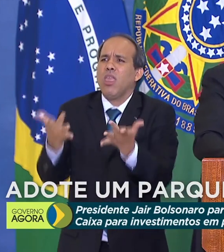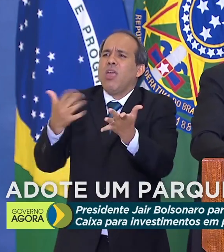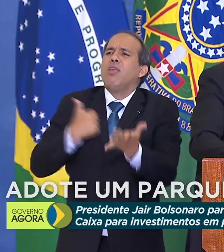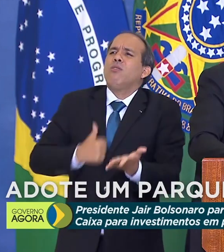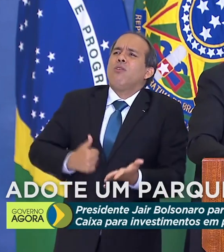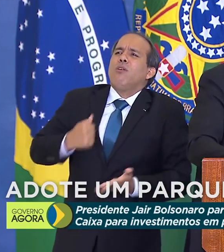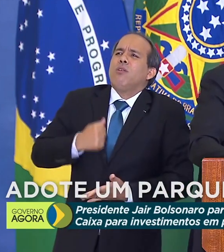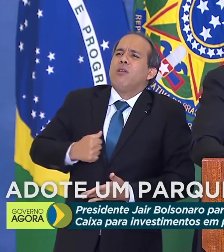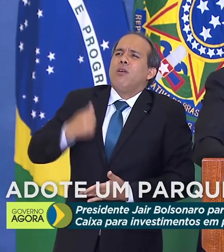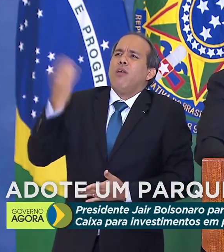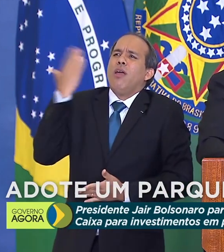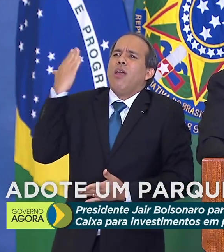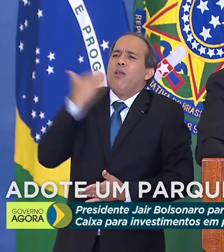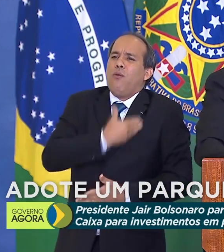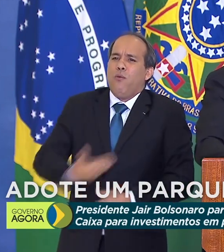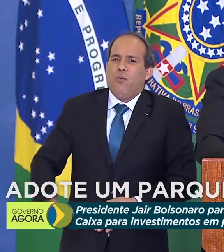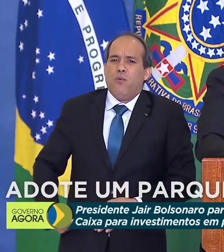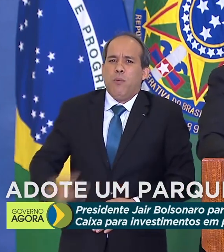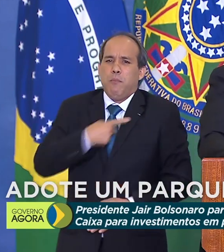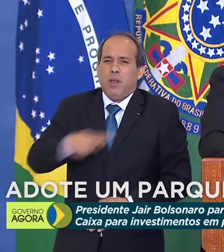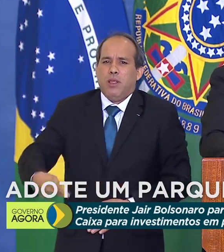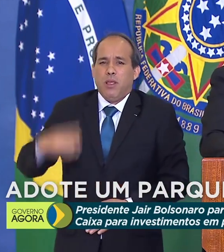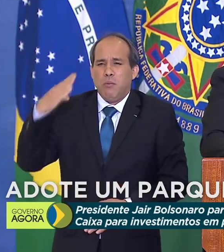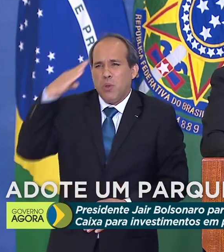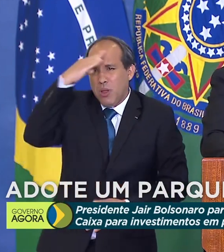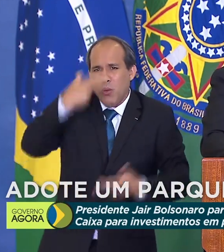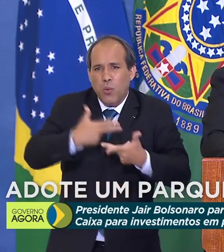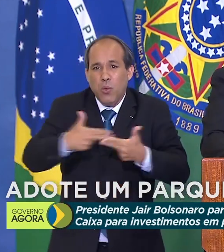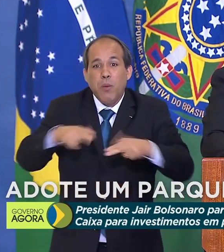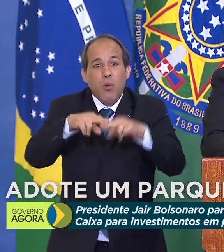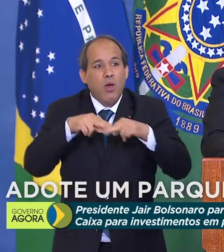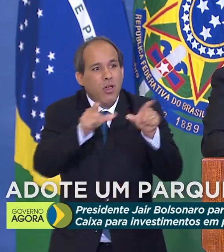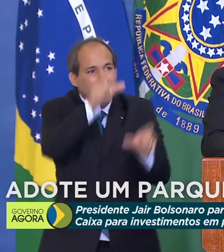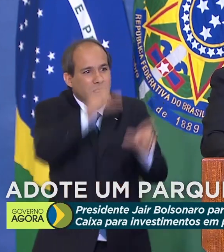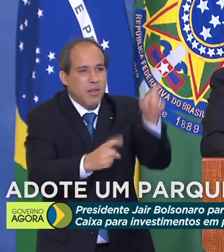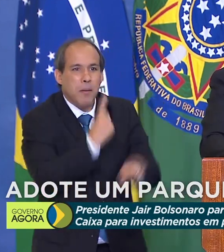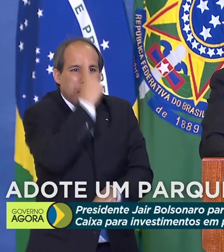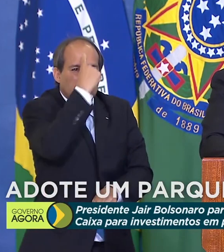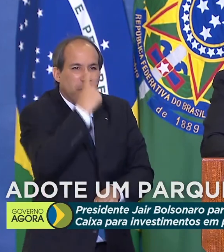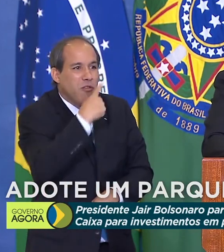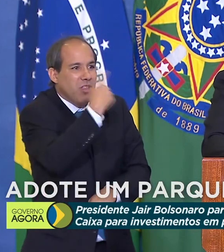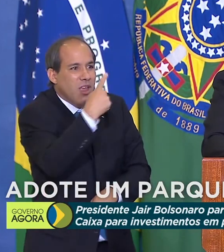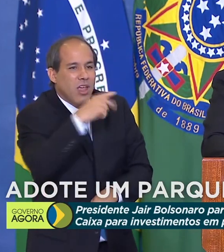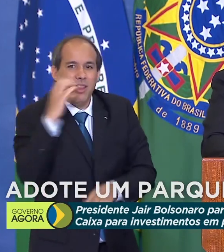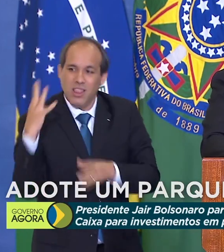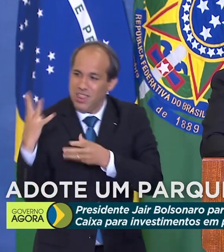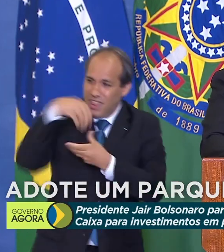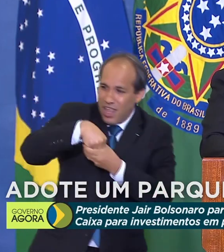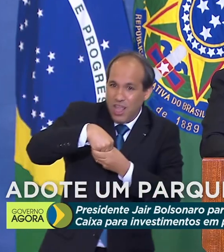pelo perfil das pessoas que passaram por ele.